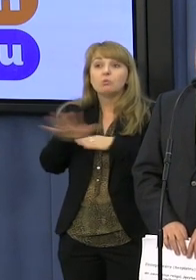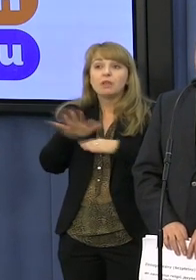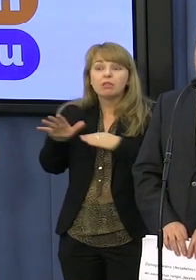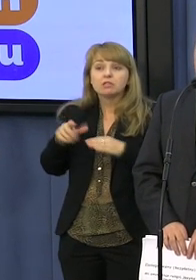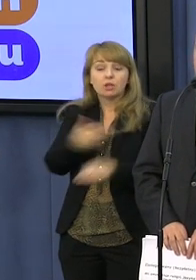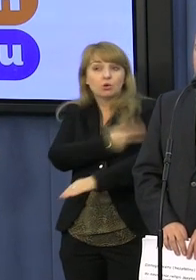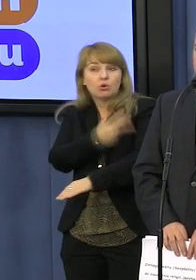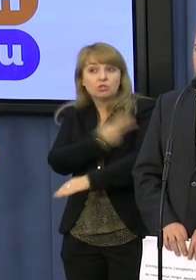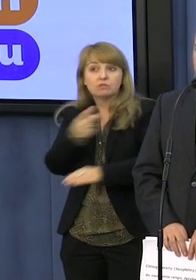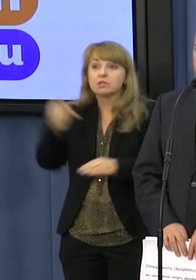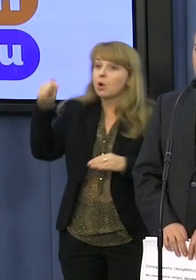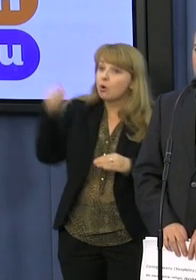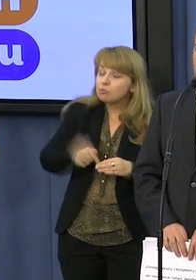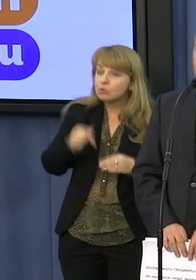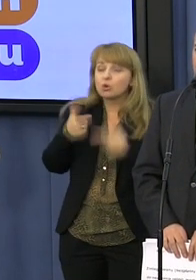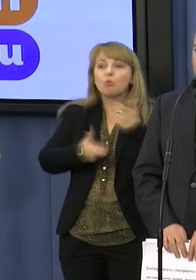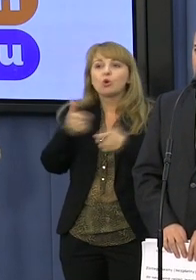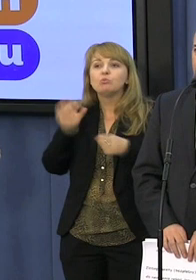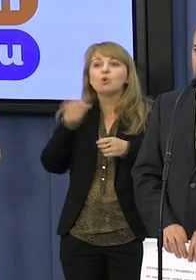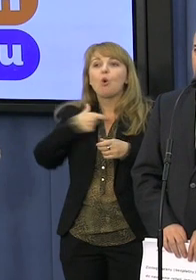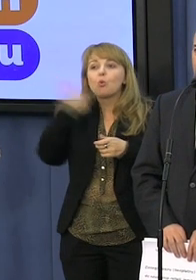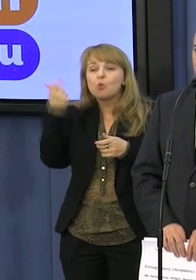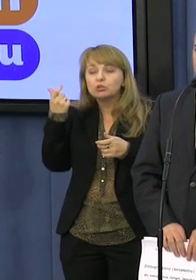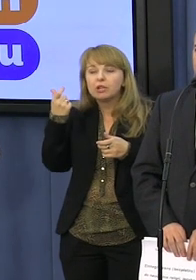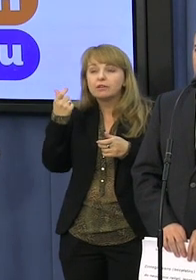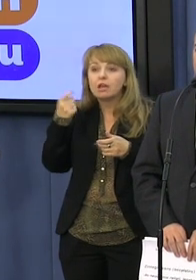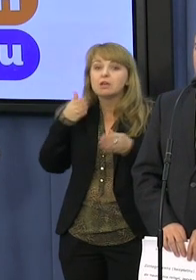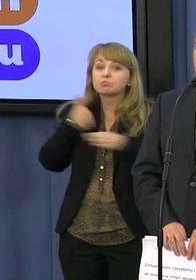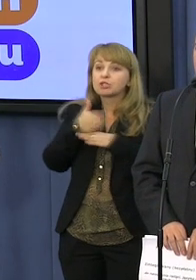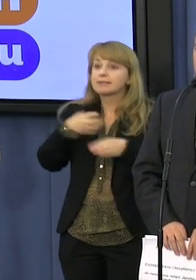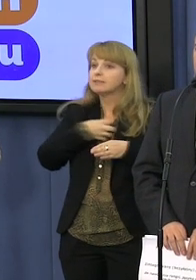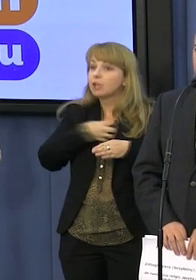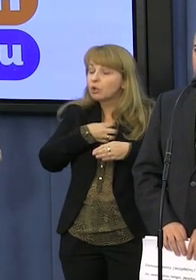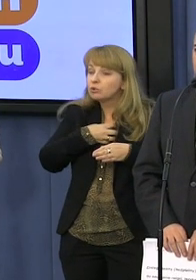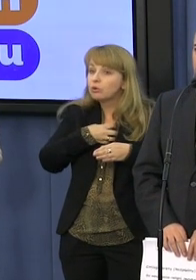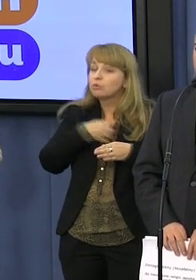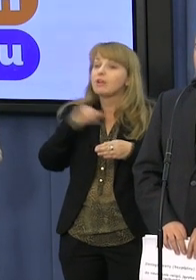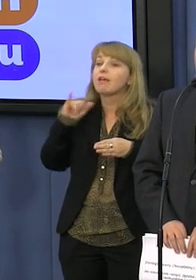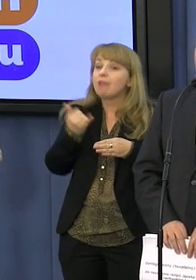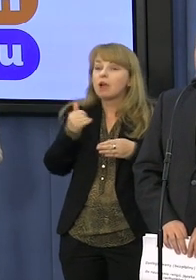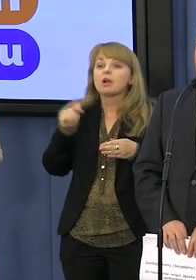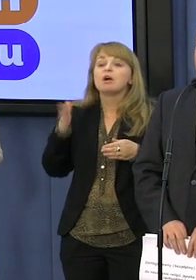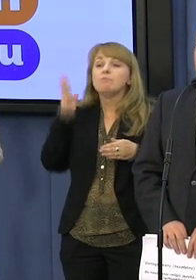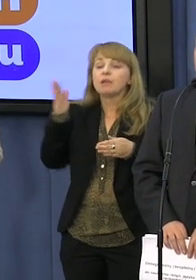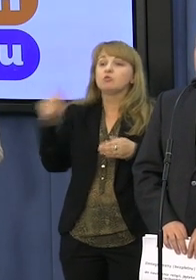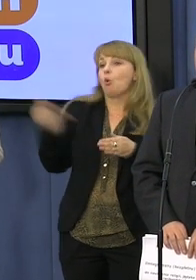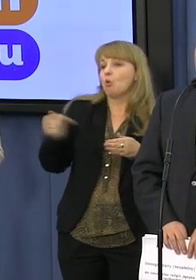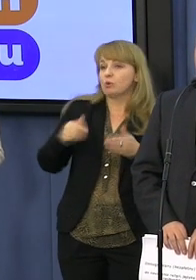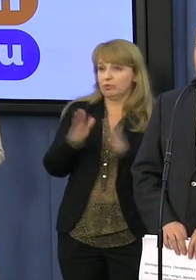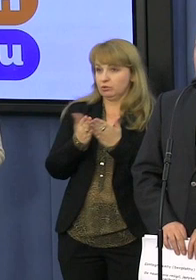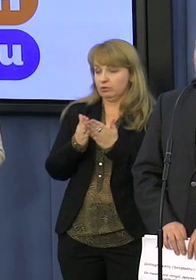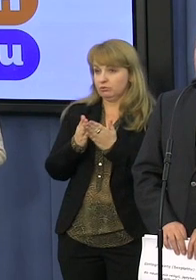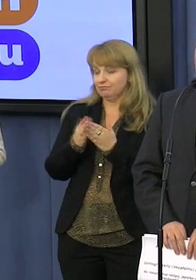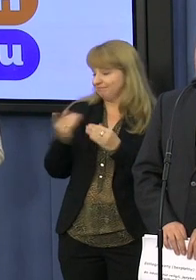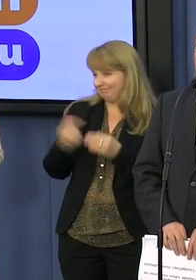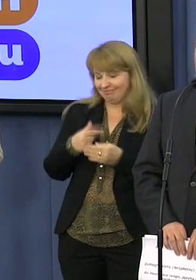poprzez dyrektorów ogłosić, jakie podręczniki w przyszłym roku będą obowiązywać. A więc znów nie wypał, ale żeby